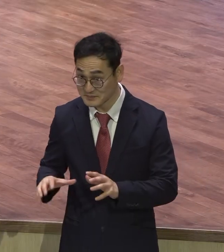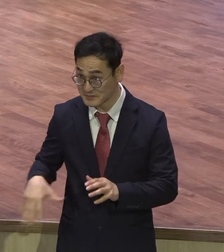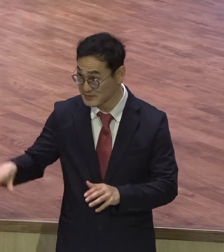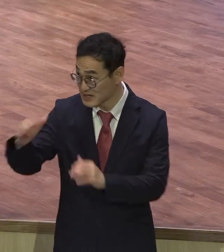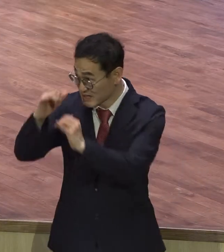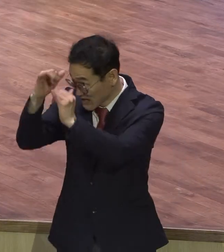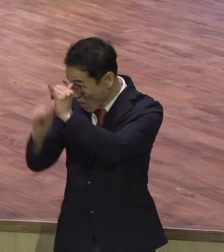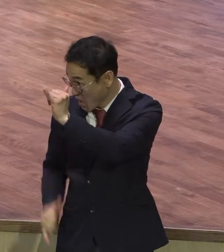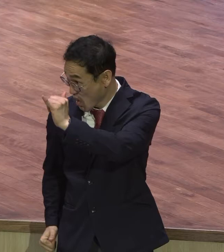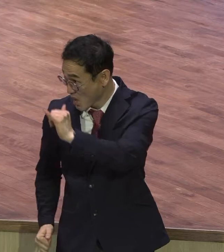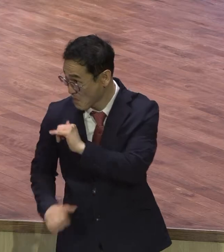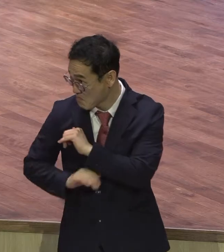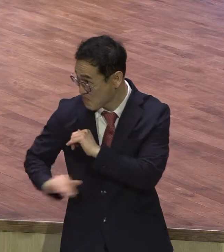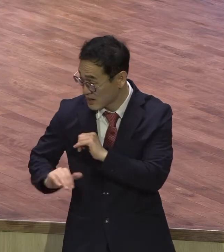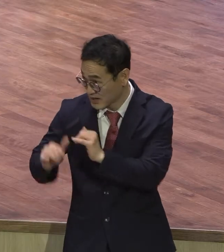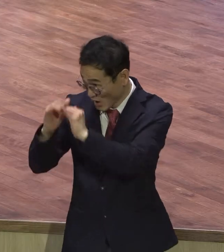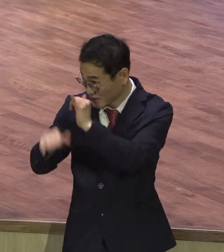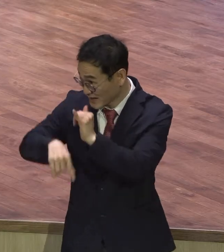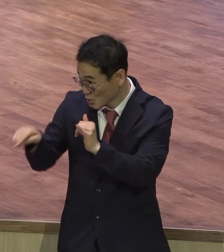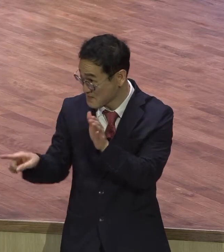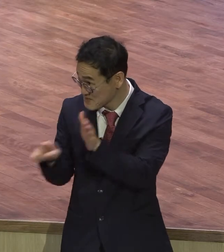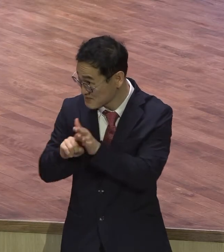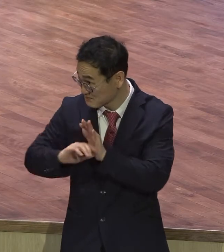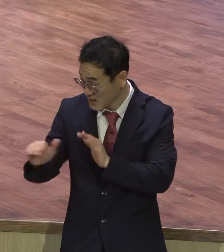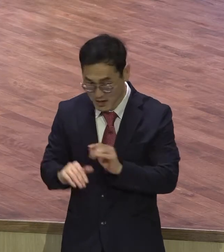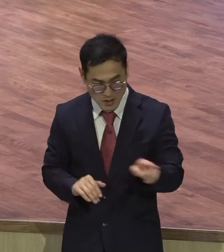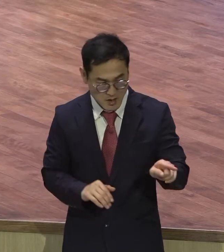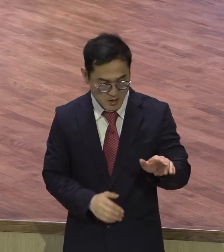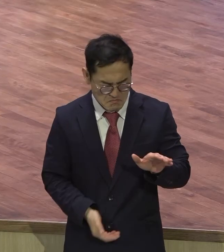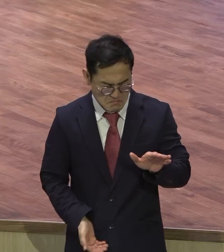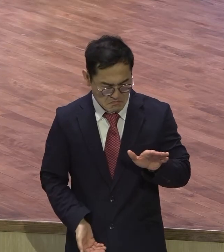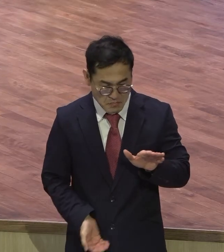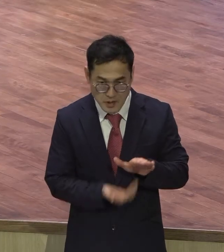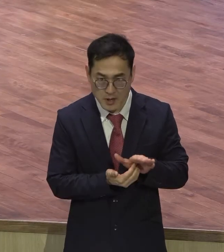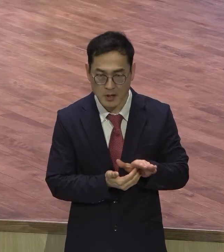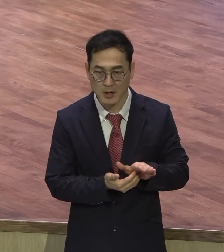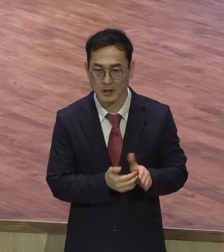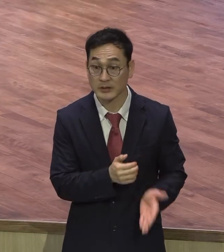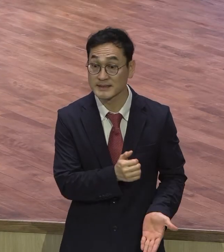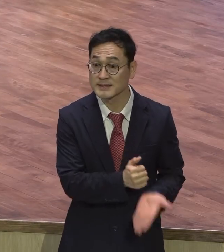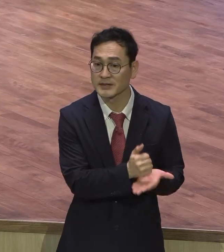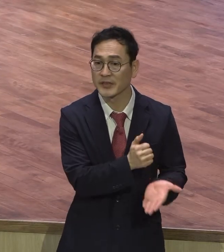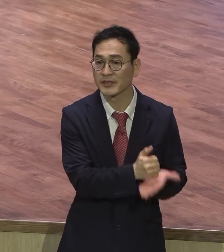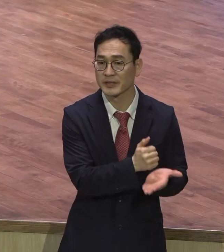말씀을 분명히 믿고 행동한 겁니다 믿었어요